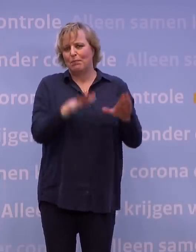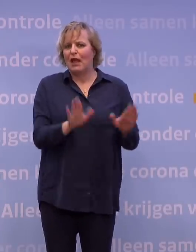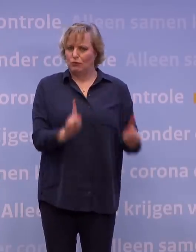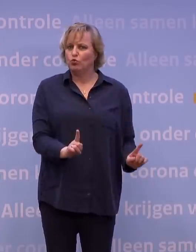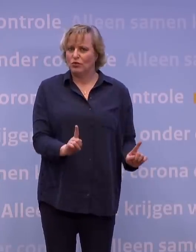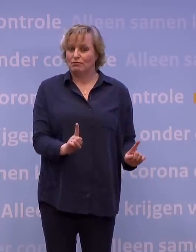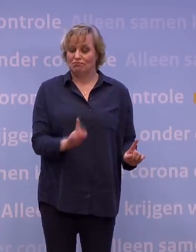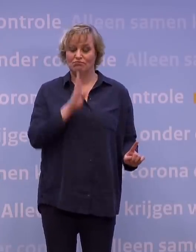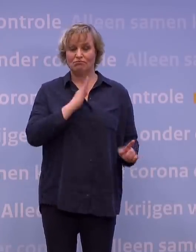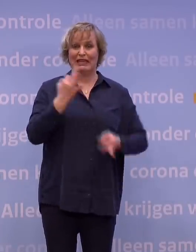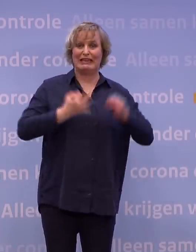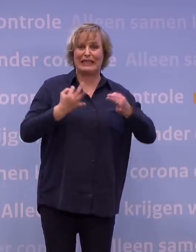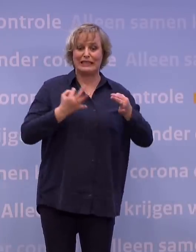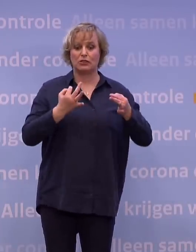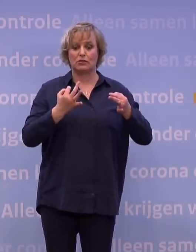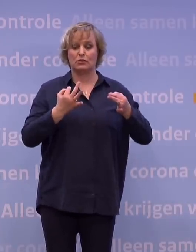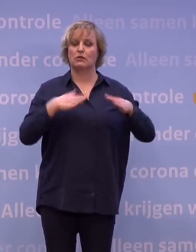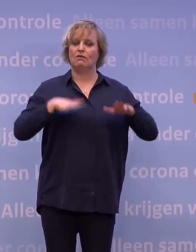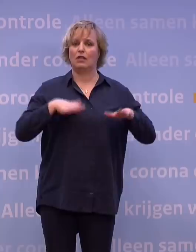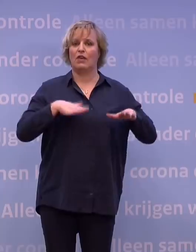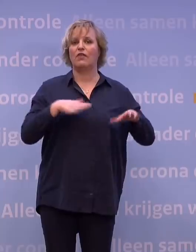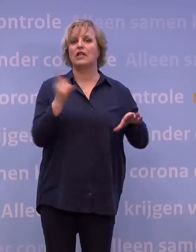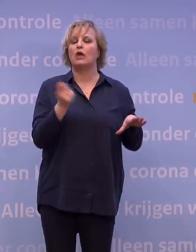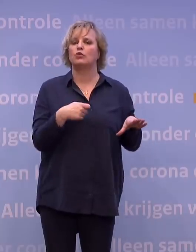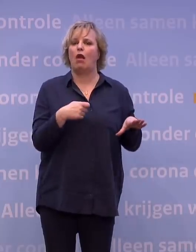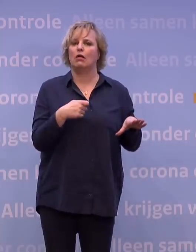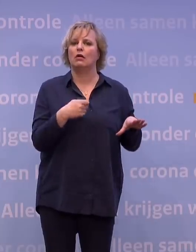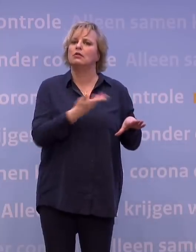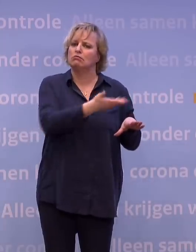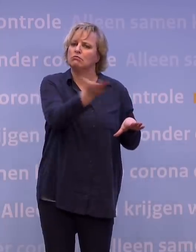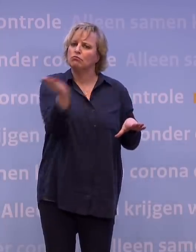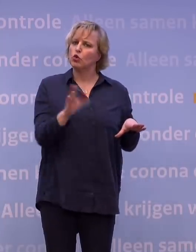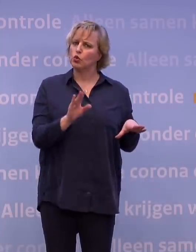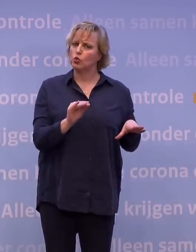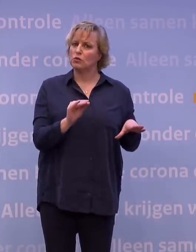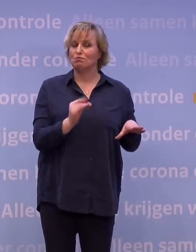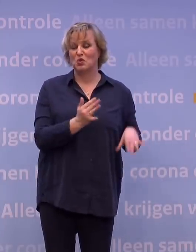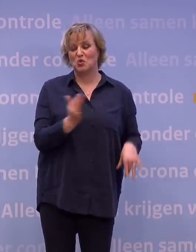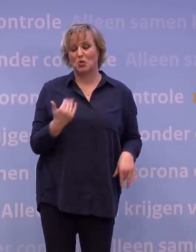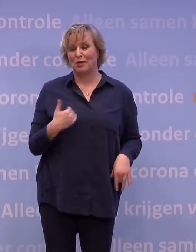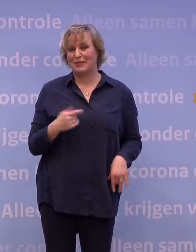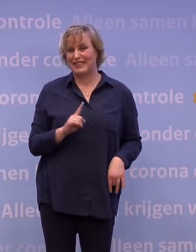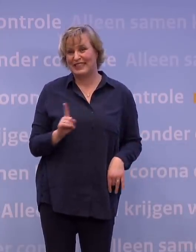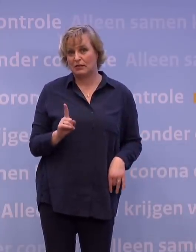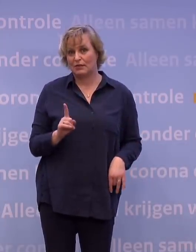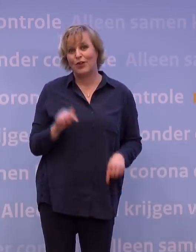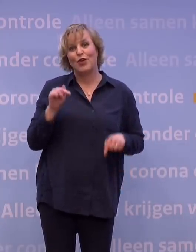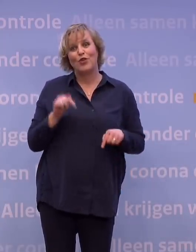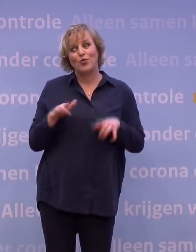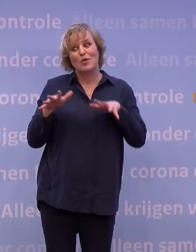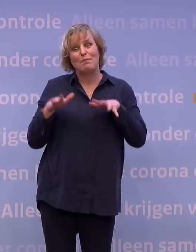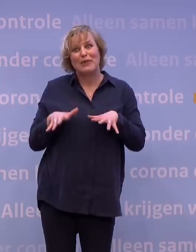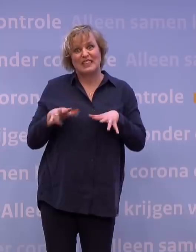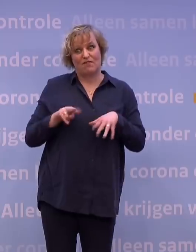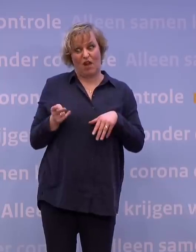of als de uitslag positief blijkt. De meesten doen dat gelukkig ook, maar sommigen niet. En vanwege die Britse variant is dat